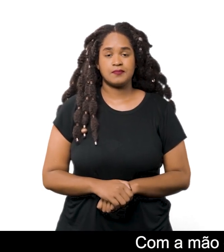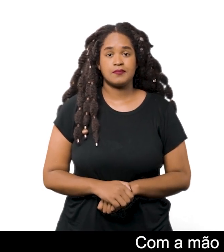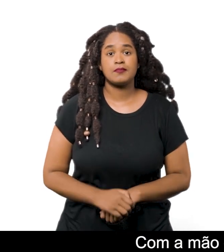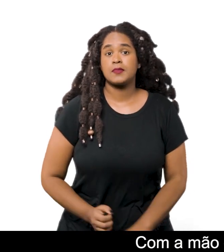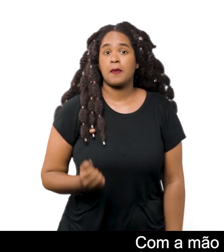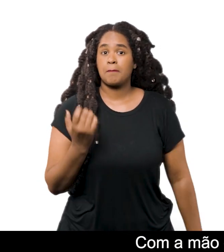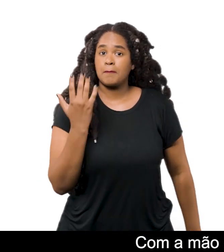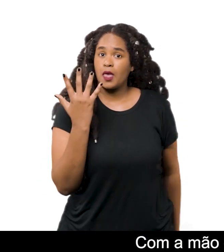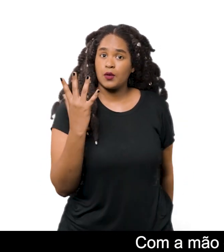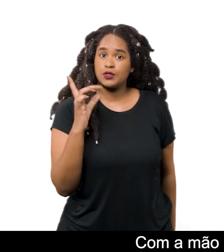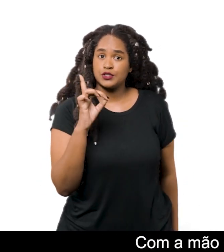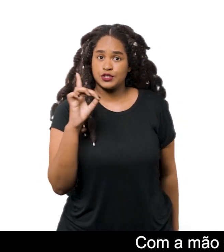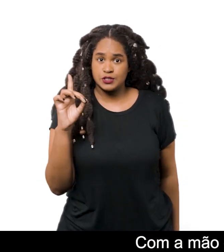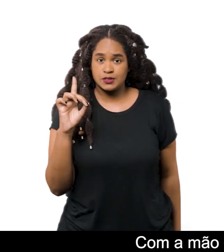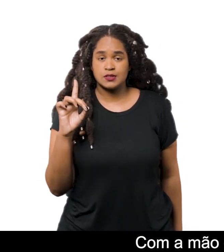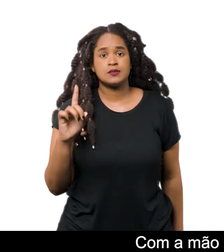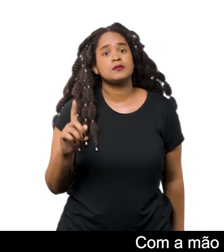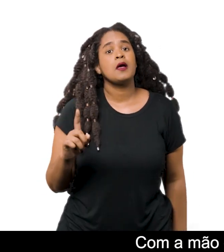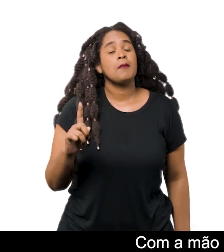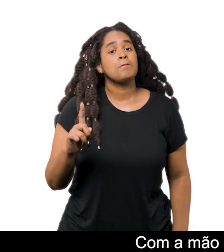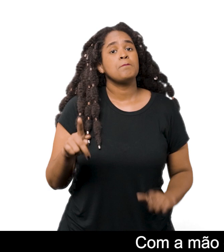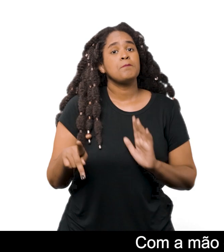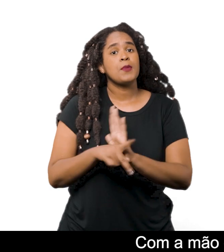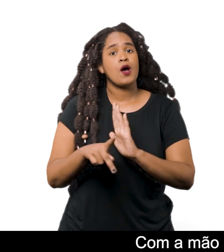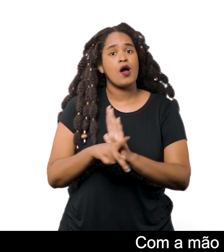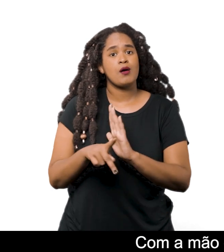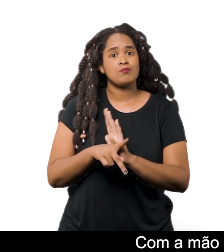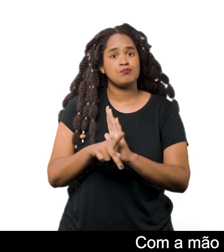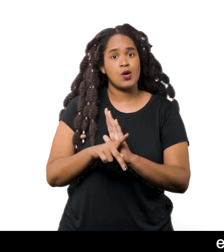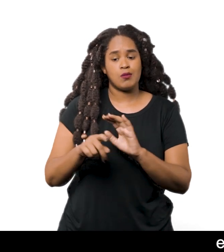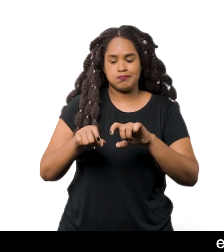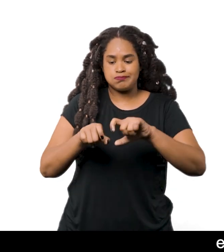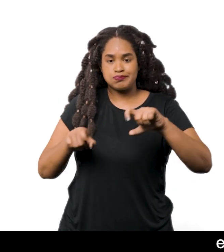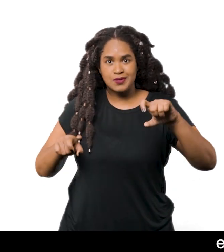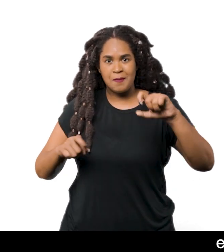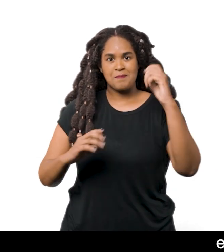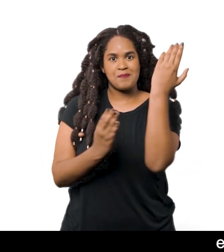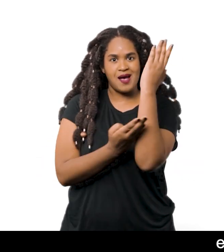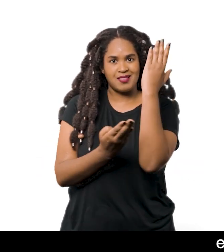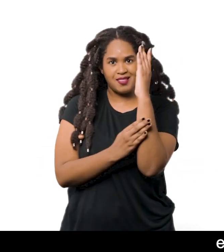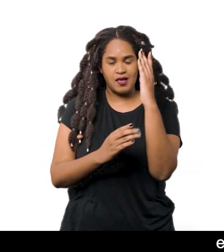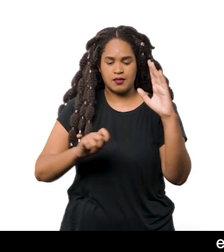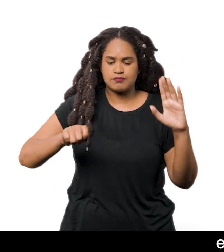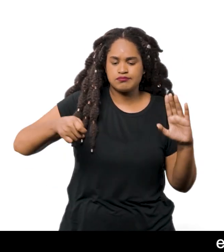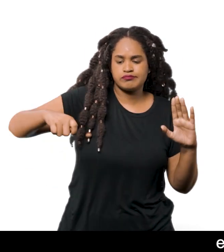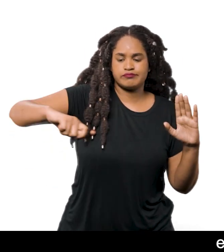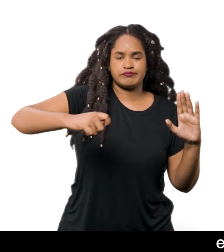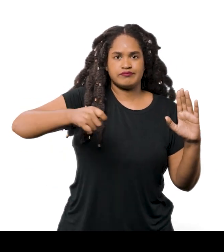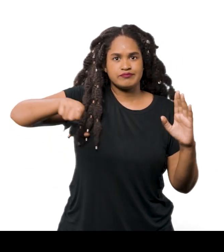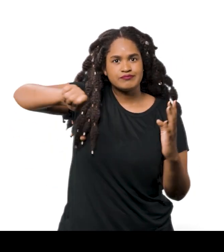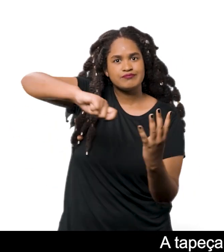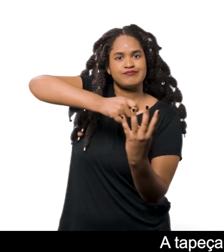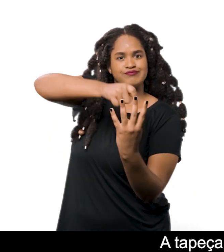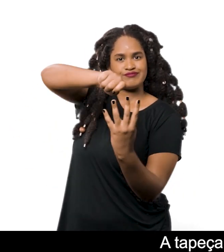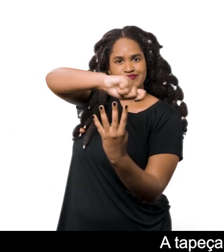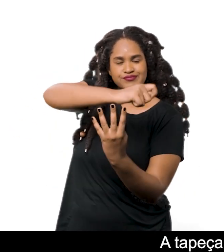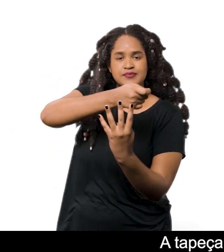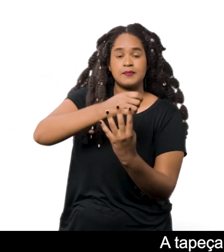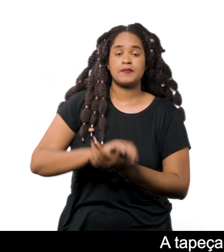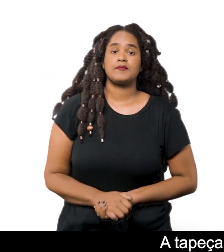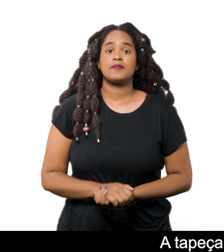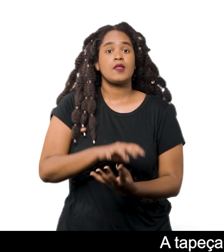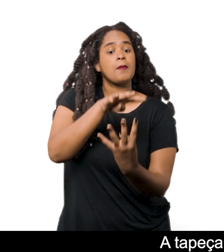Com a mão direita, Melissa segura um de seus bastões de madeira E o introduz por entre os fios de lã A